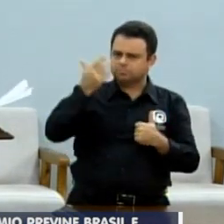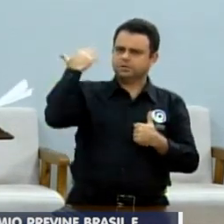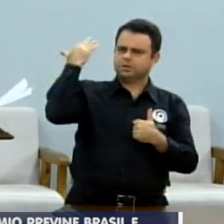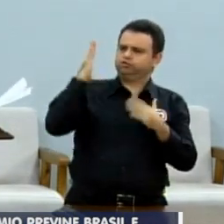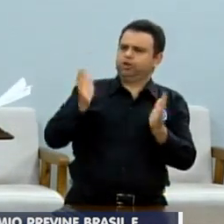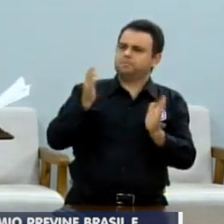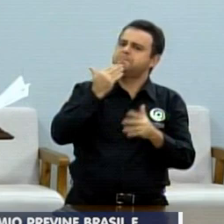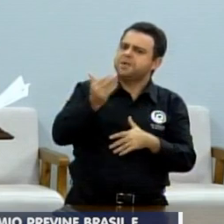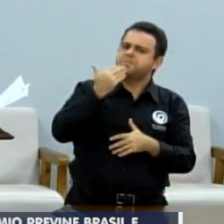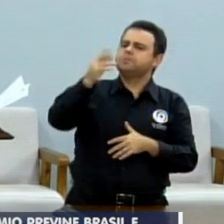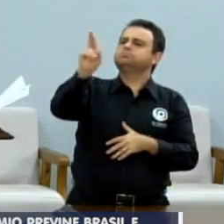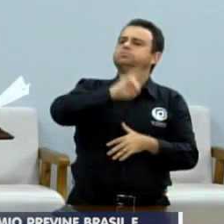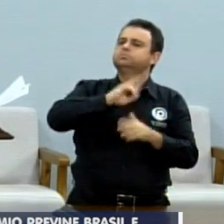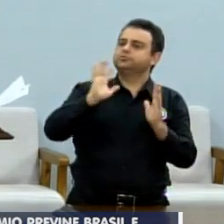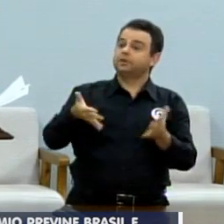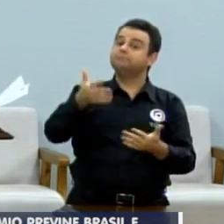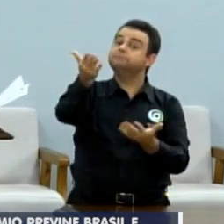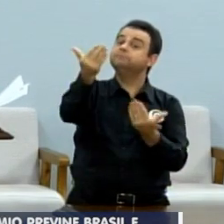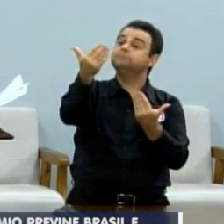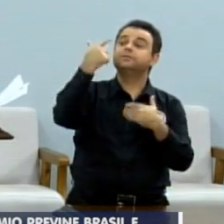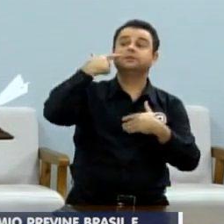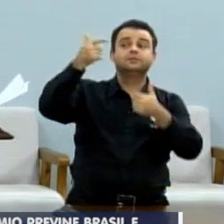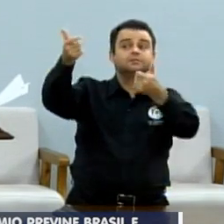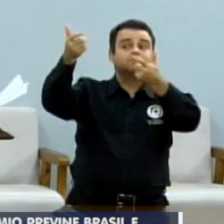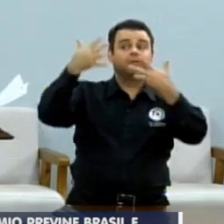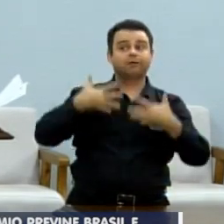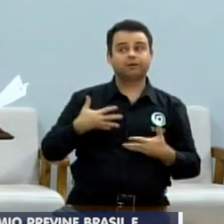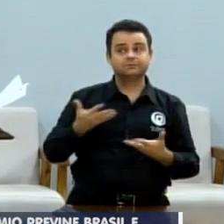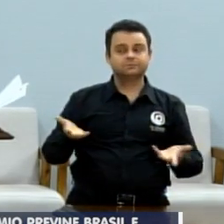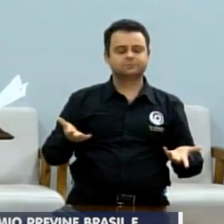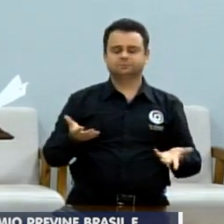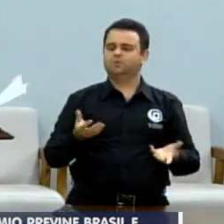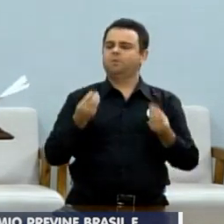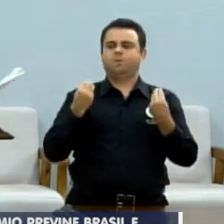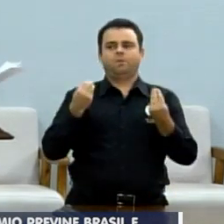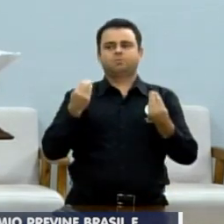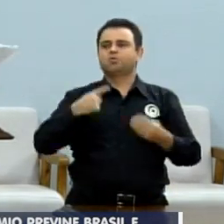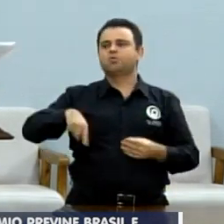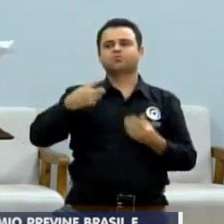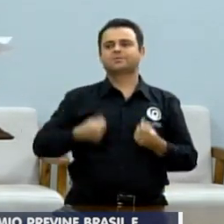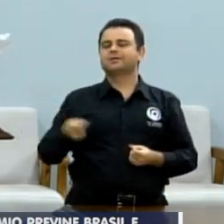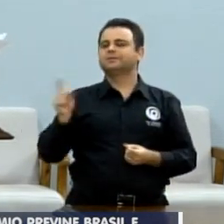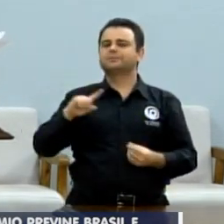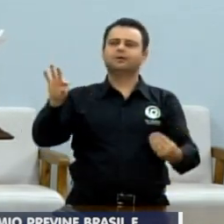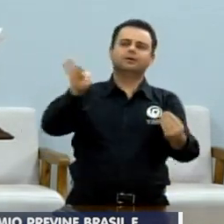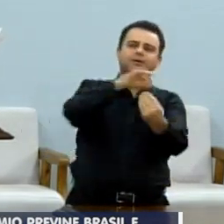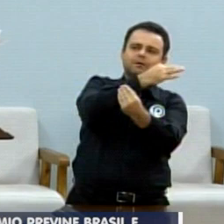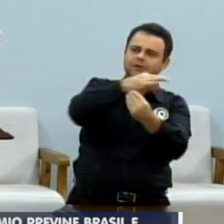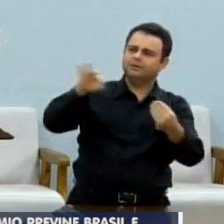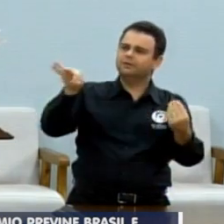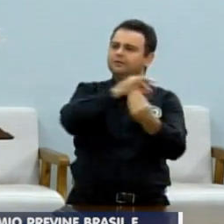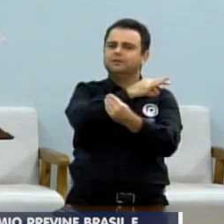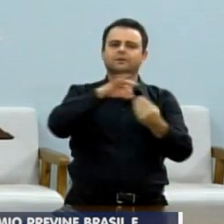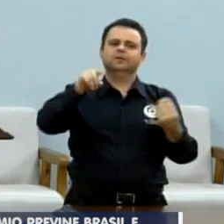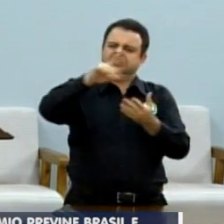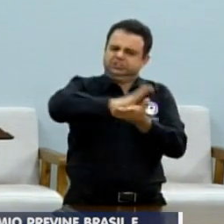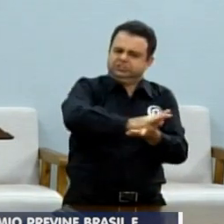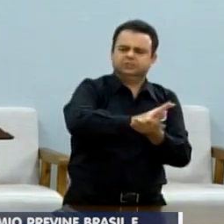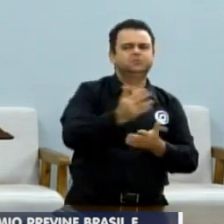grande para isso. É um absurdo o que estão fazendo com os músicos. É um absurdo.